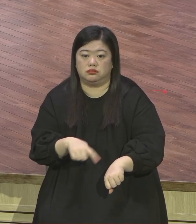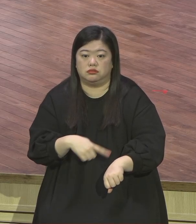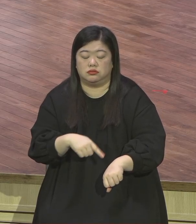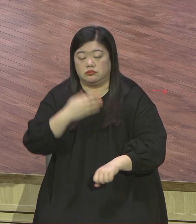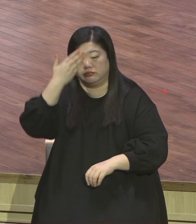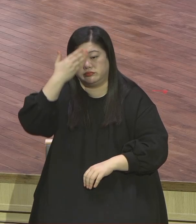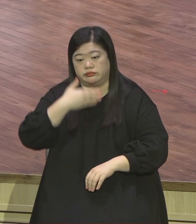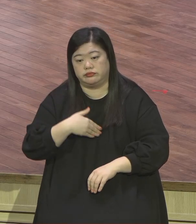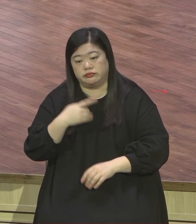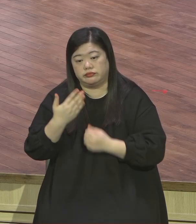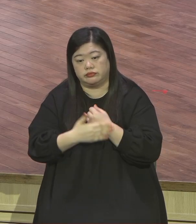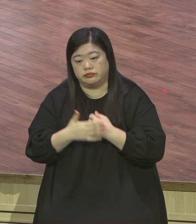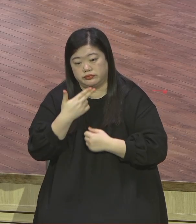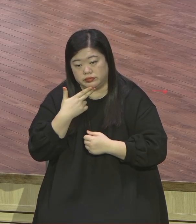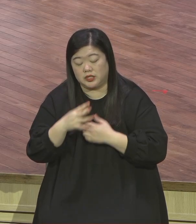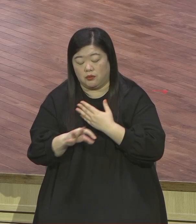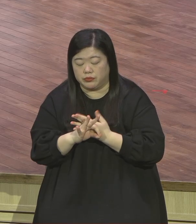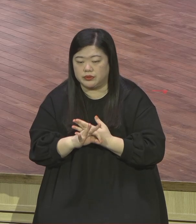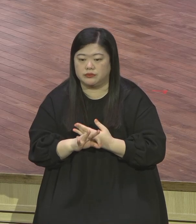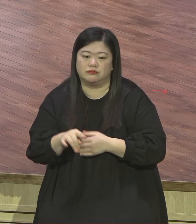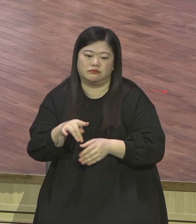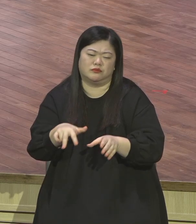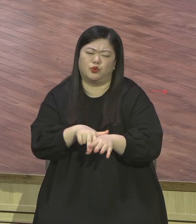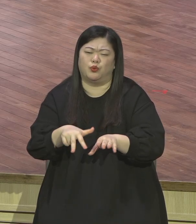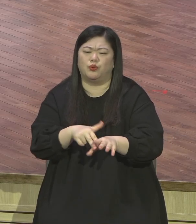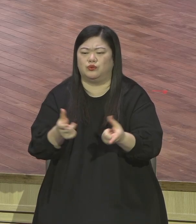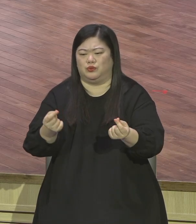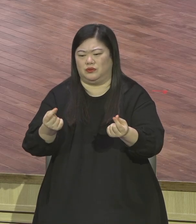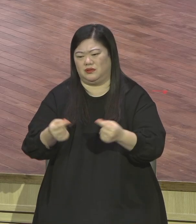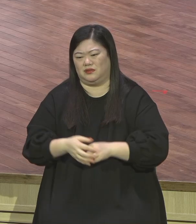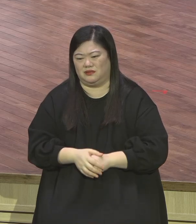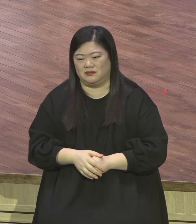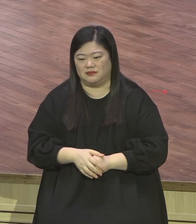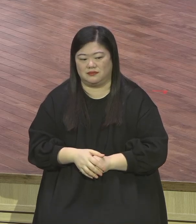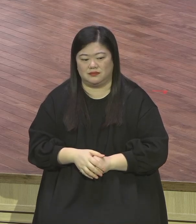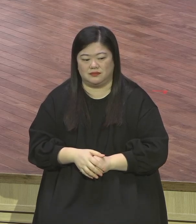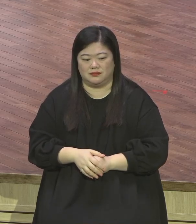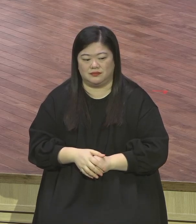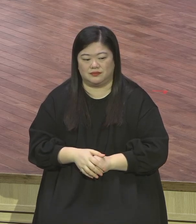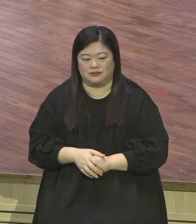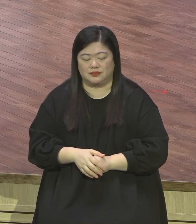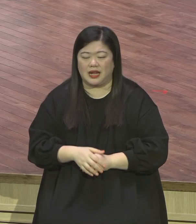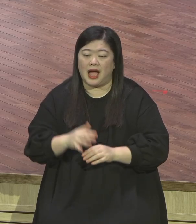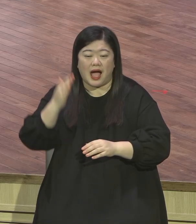대부분이 다 교회를 다니고 있어요 대부분이 한국교회 세계교회 거의 다 그래요